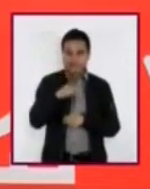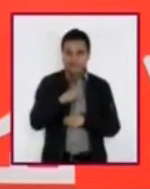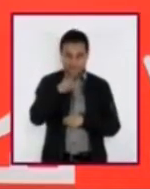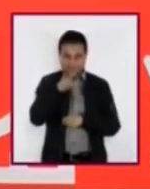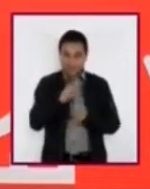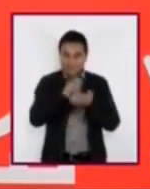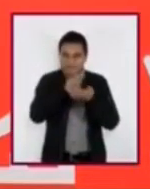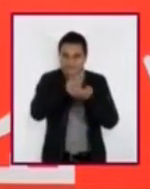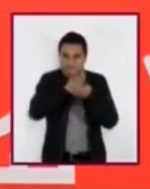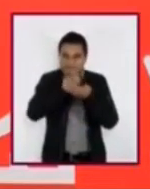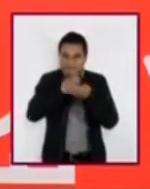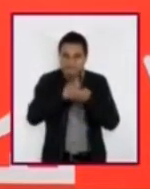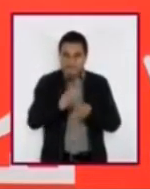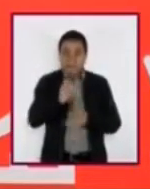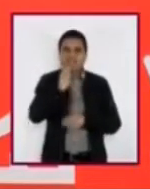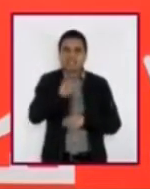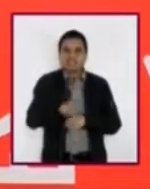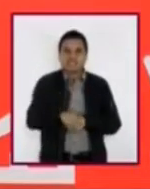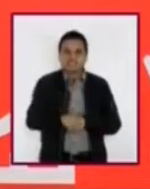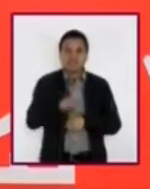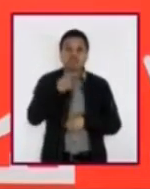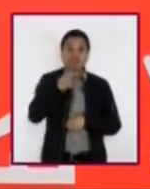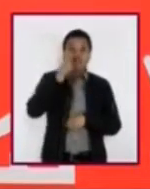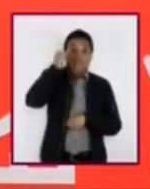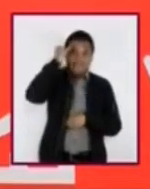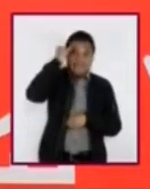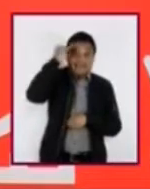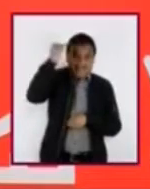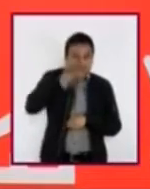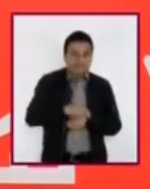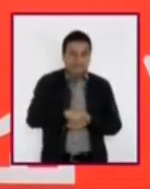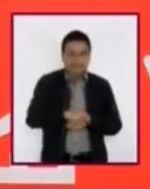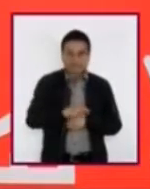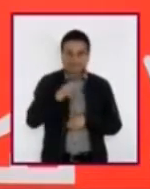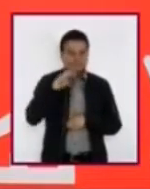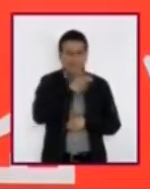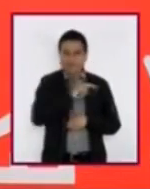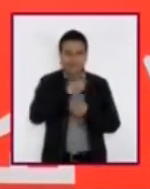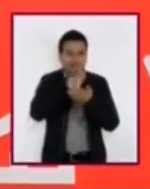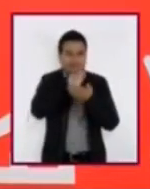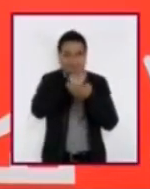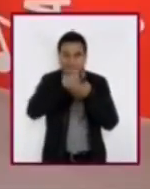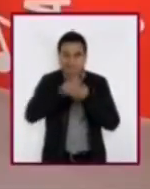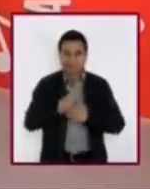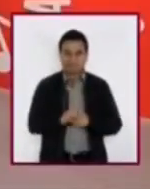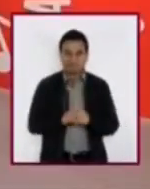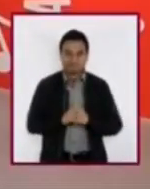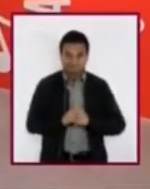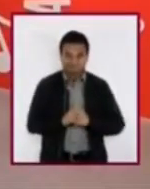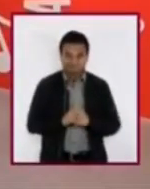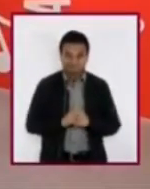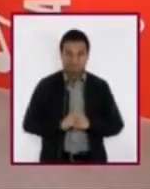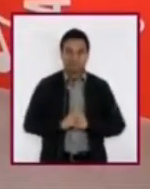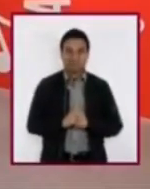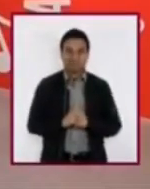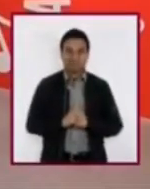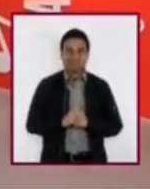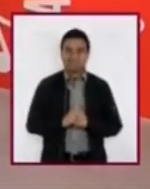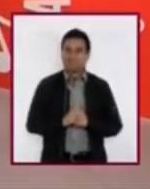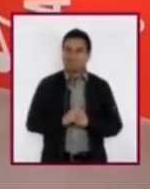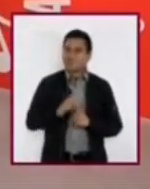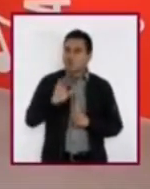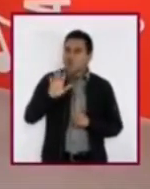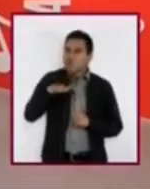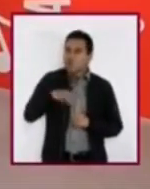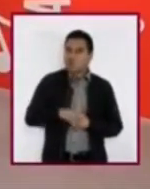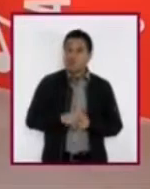va a ser importante que todas las ideas que surjan en su mente, las anoten inmediatamente después de que surjan aquí. Oye Héctor, fíjate